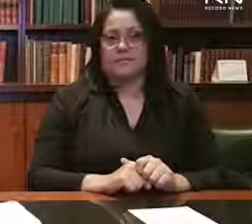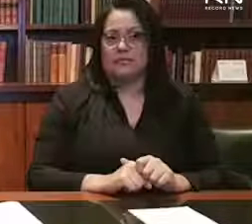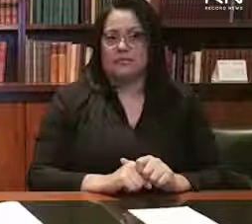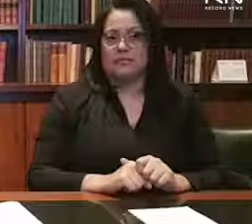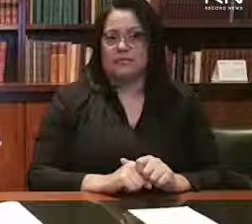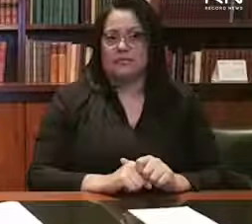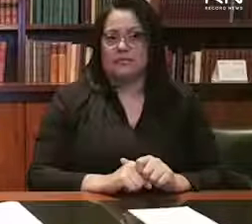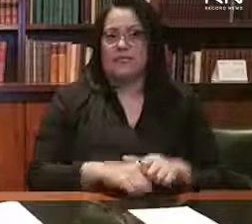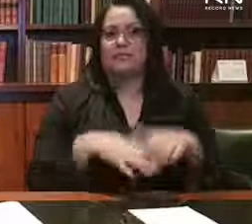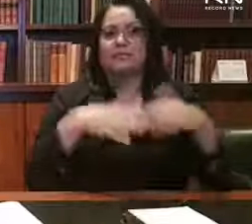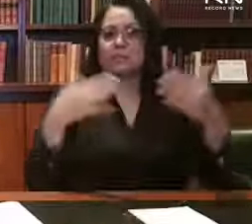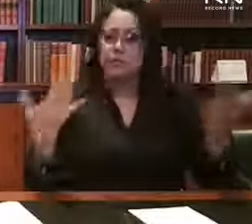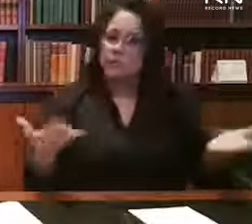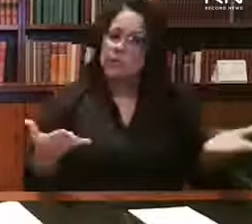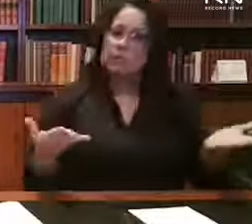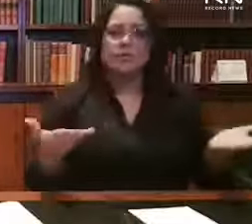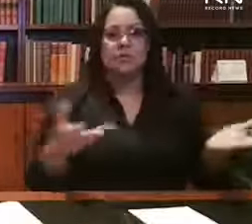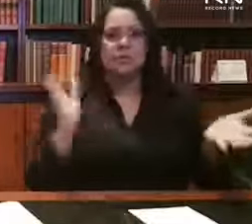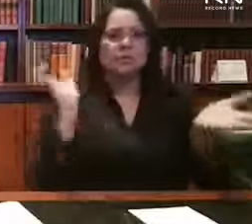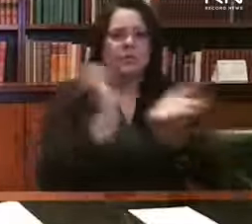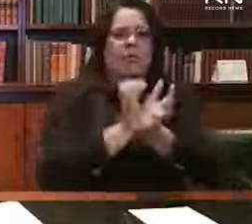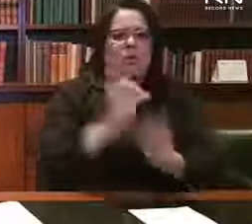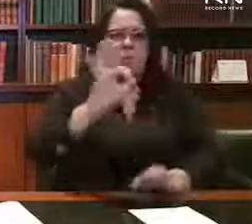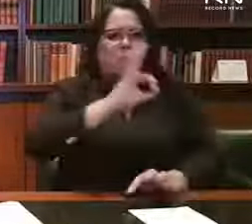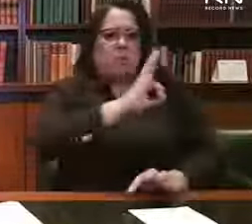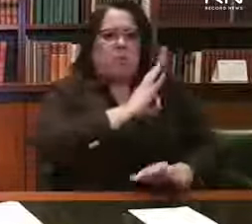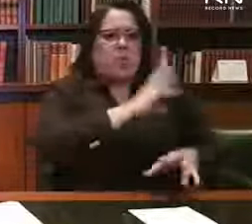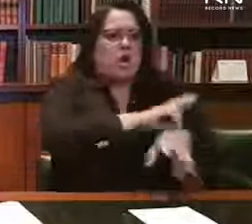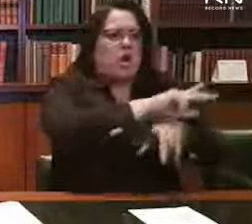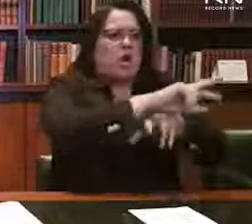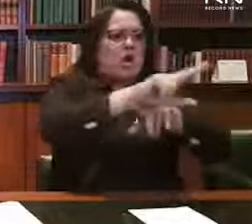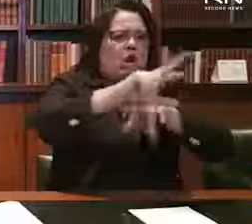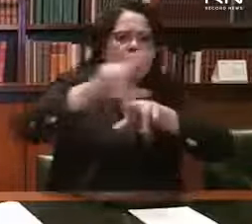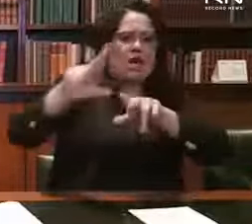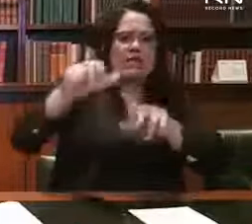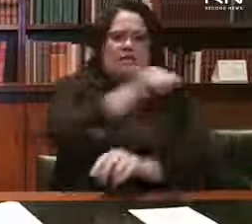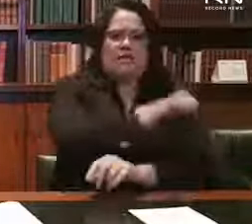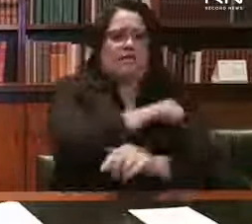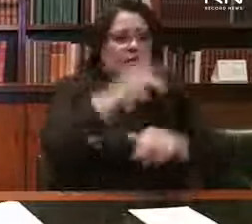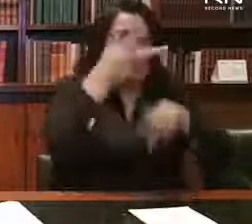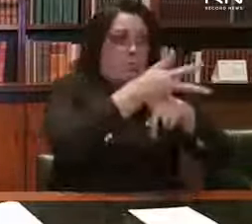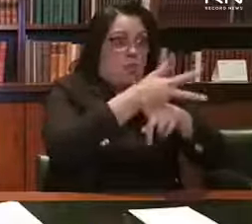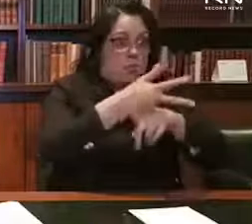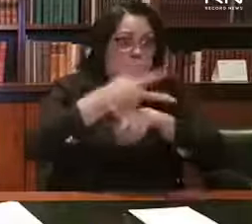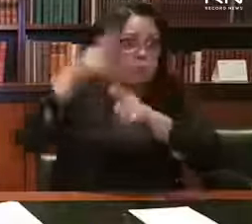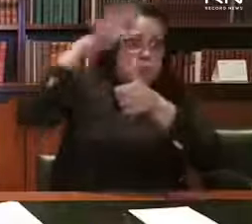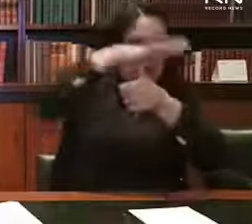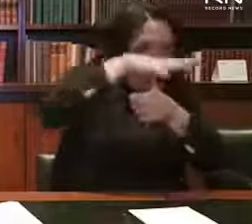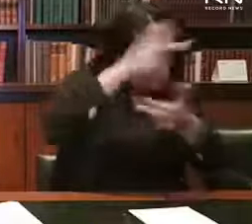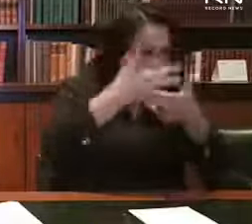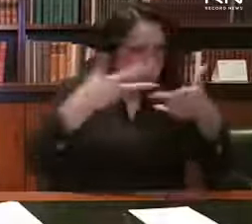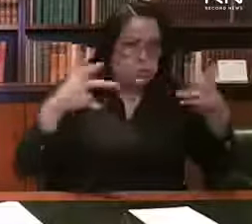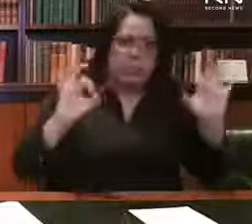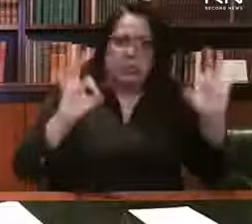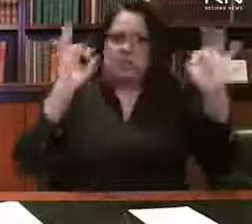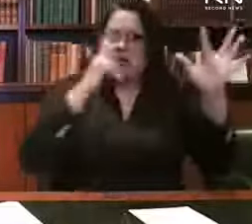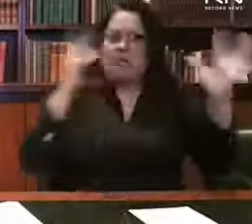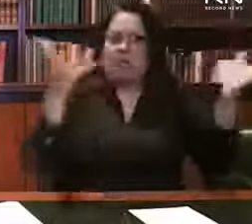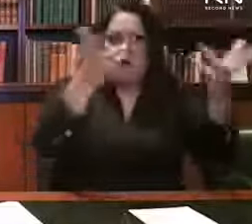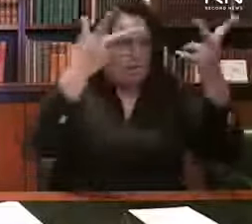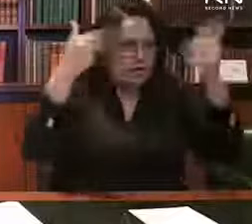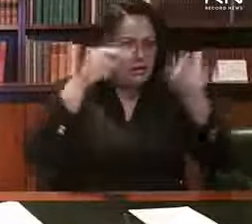E foi feita uma prisão espetaculosa, já deve estar no Rio de Janeiro, deve estar sendo assistido pelo advogado e